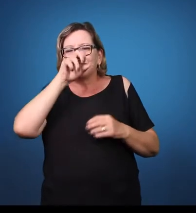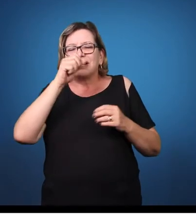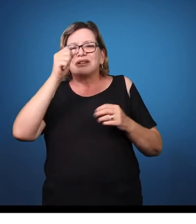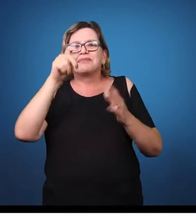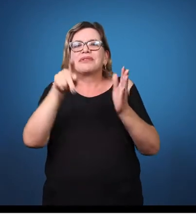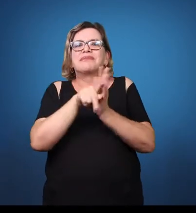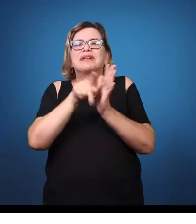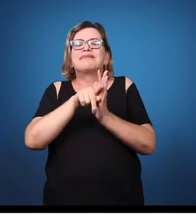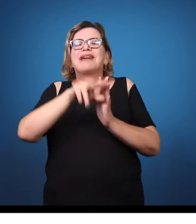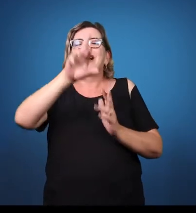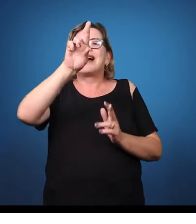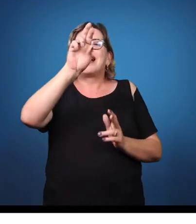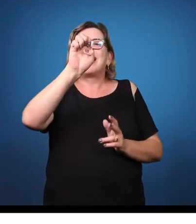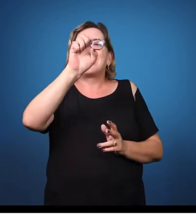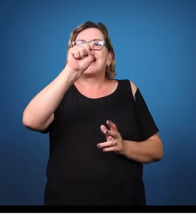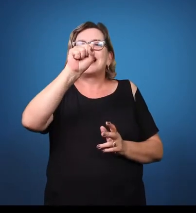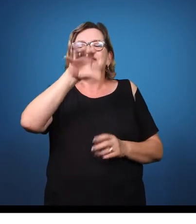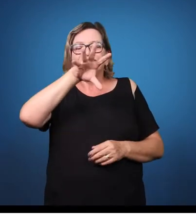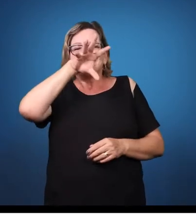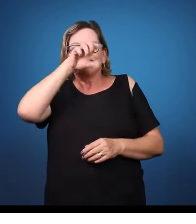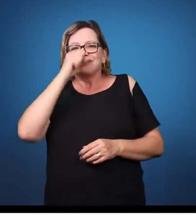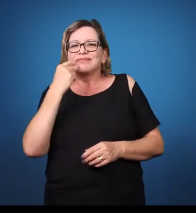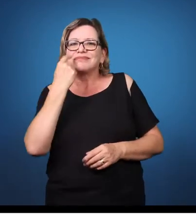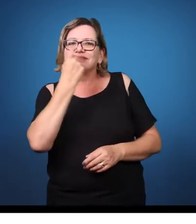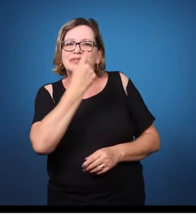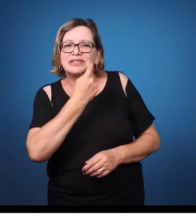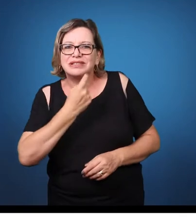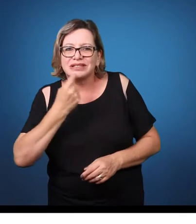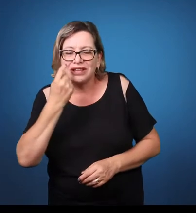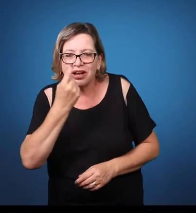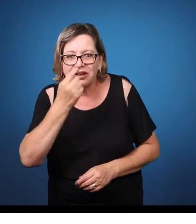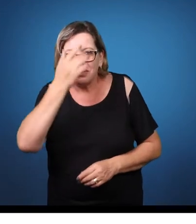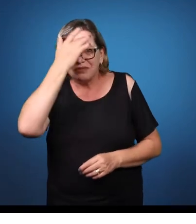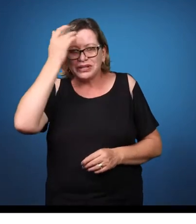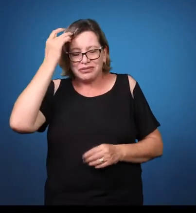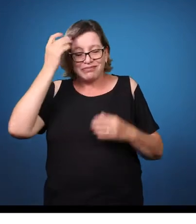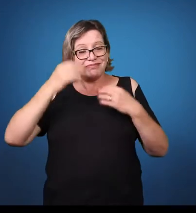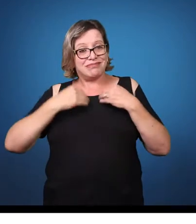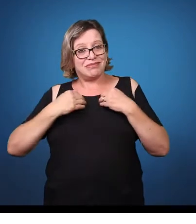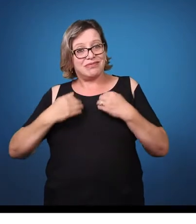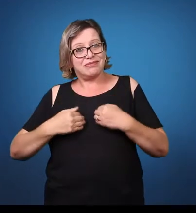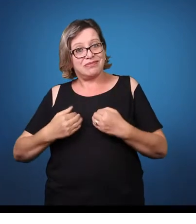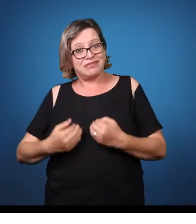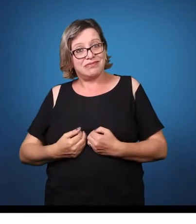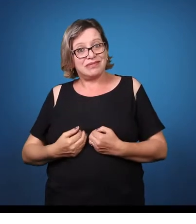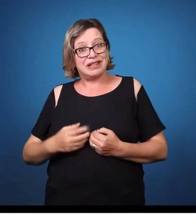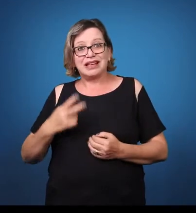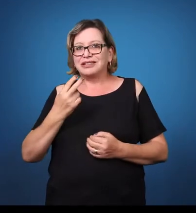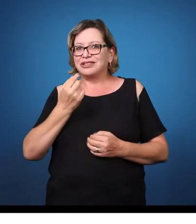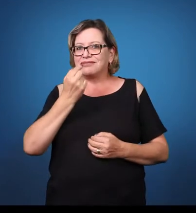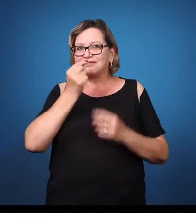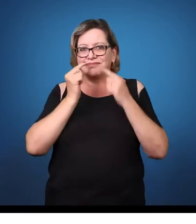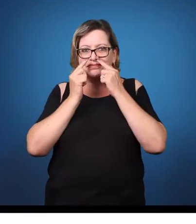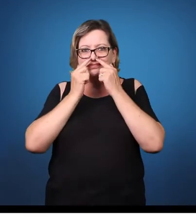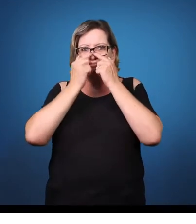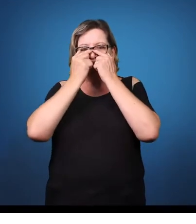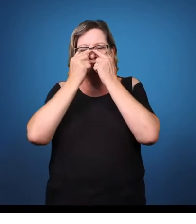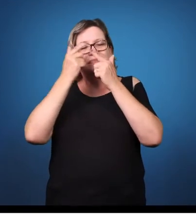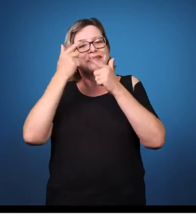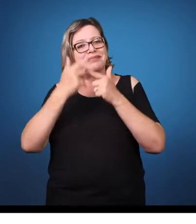uma famosa adenoide amídala. Isso compromete a respiração dela. Ela passa a ter uma respiração de